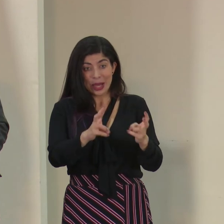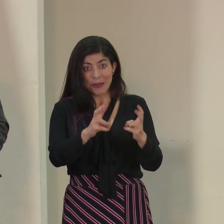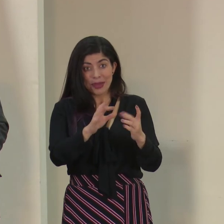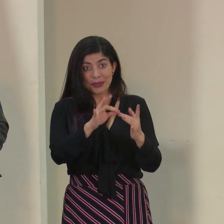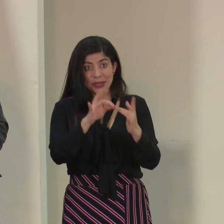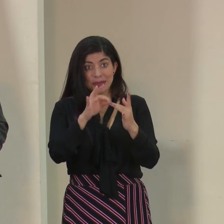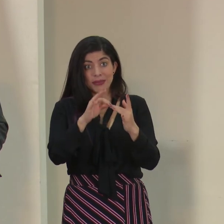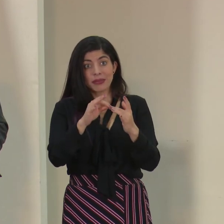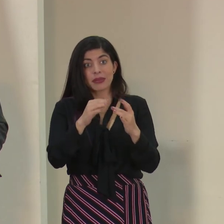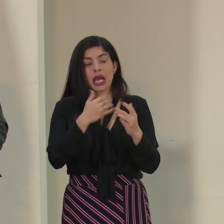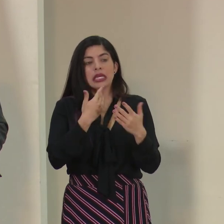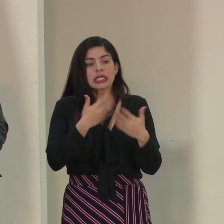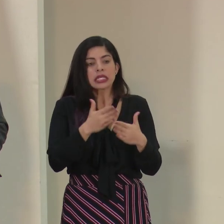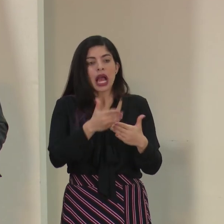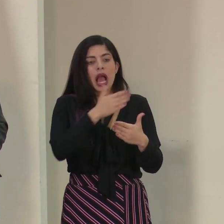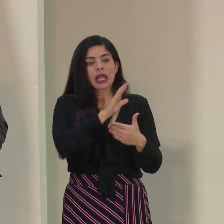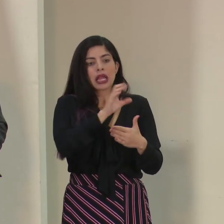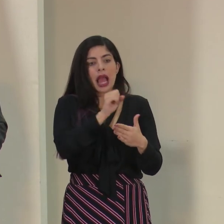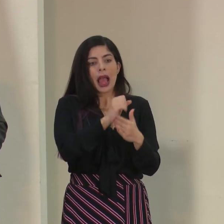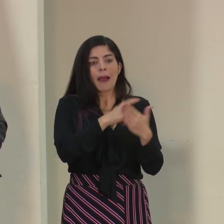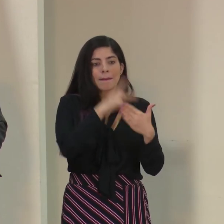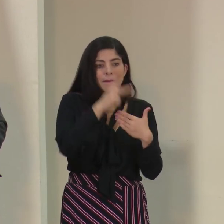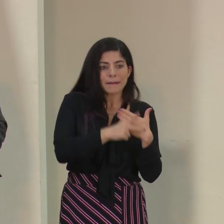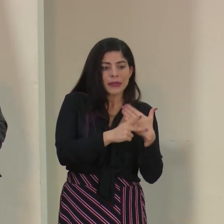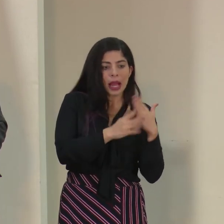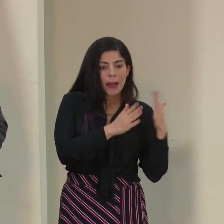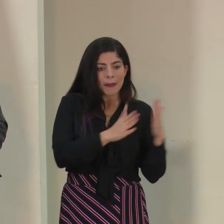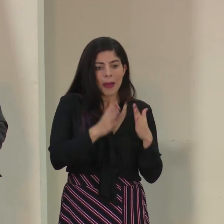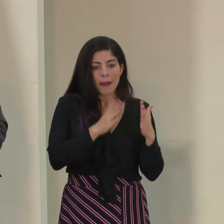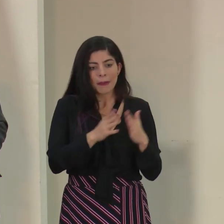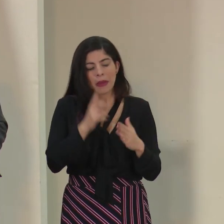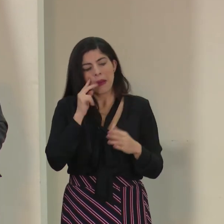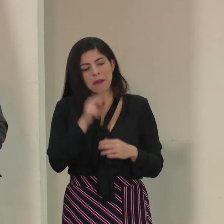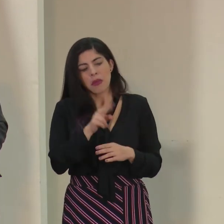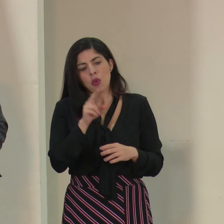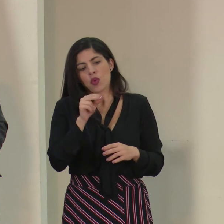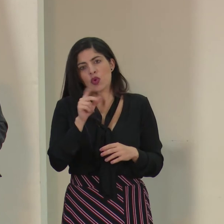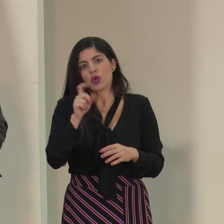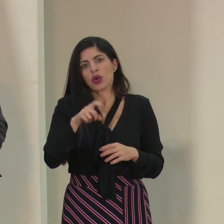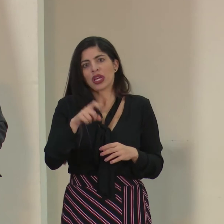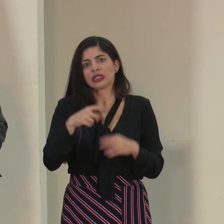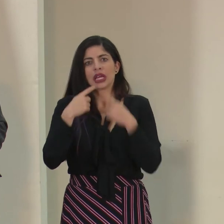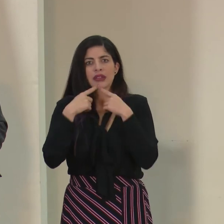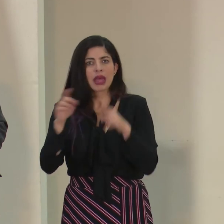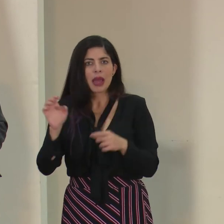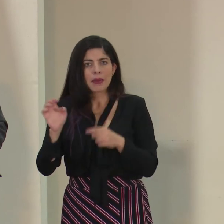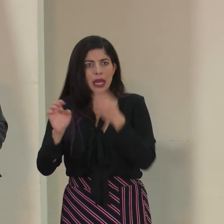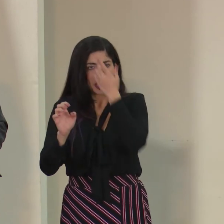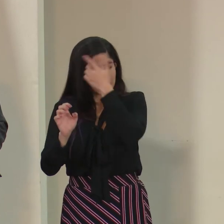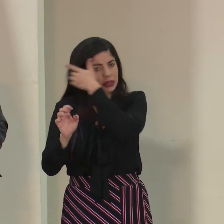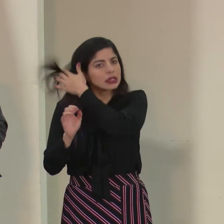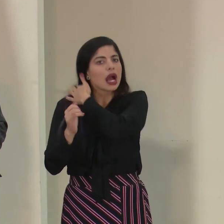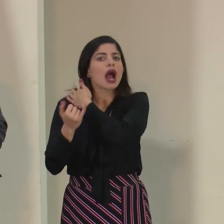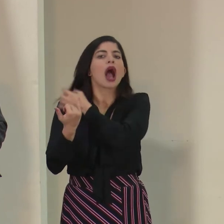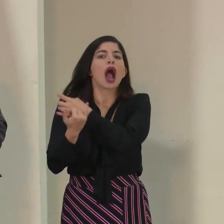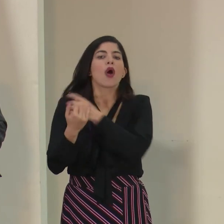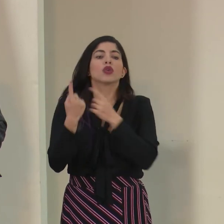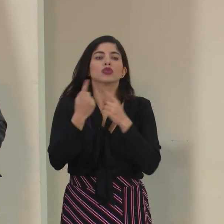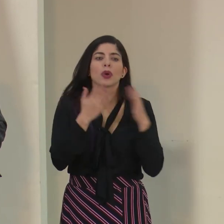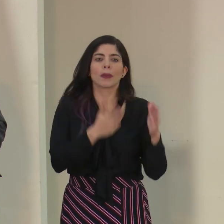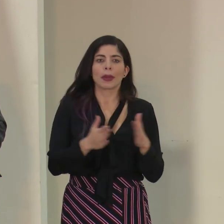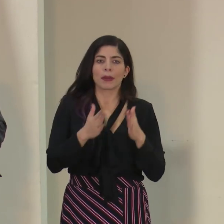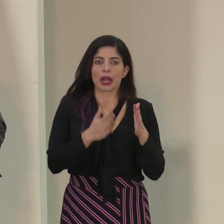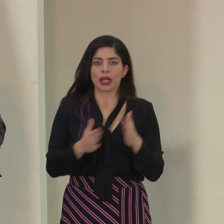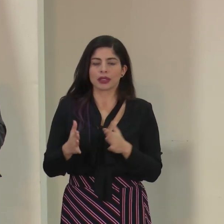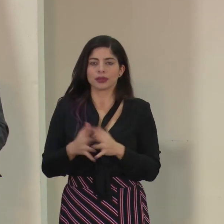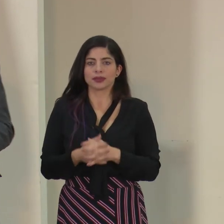las previsiones que está tomando la caja no nos hacen prever que tengamos que llegar a una fase declaratoria de emergencia, estamos actuando en fase de preparación.